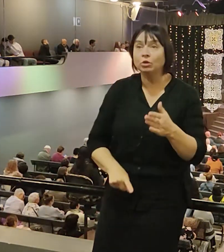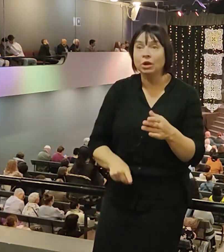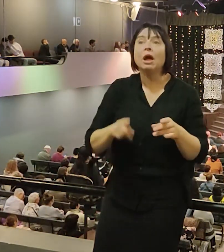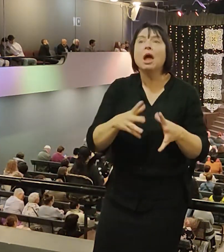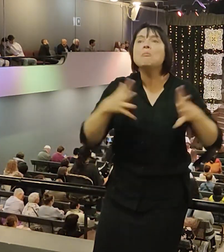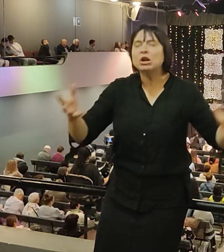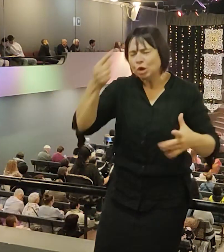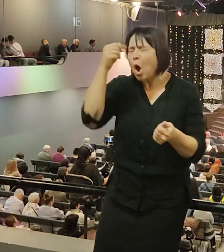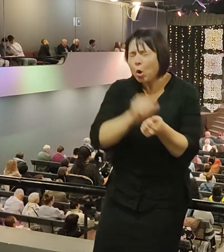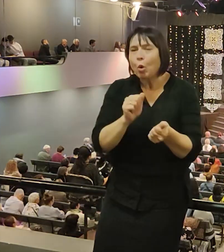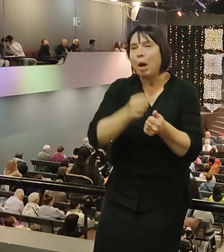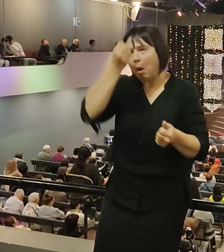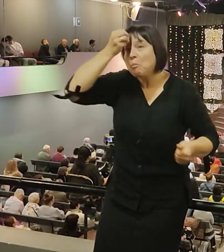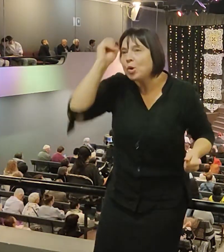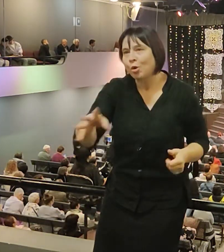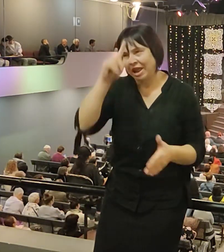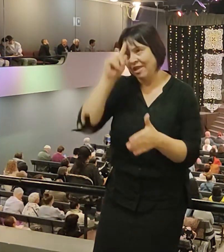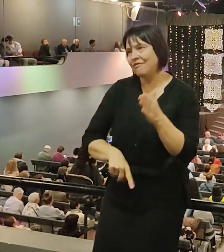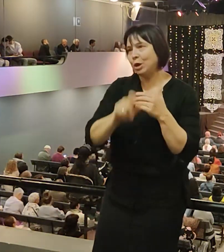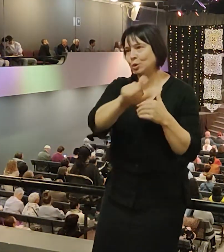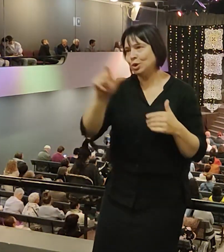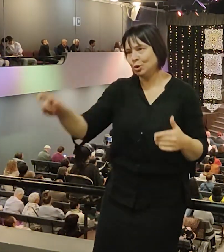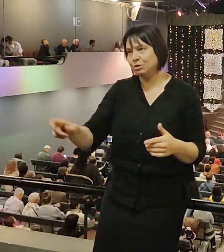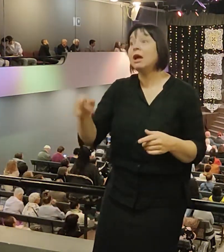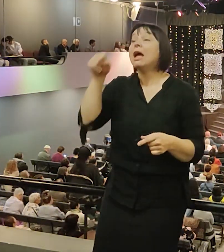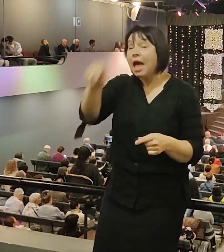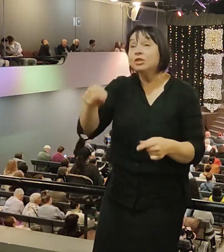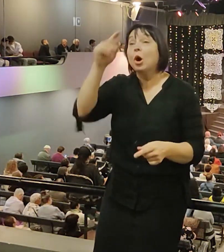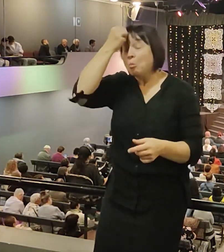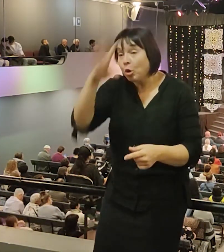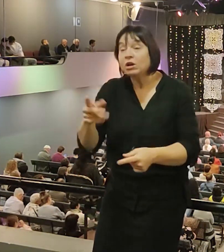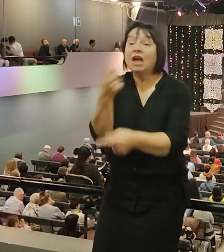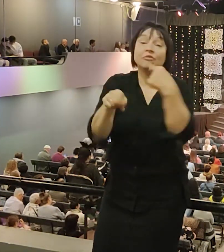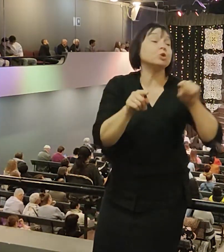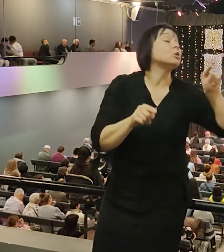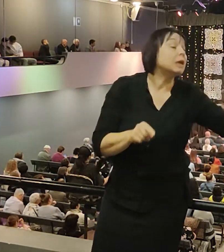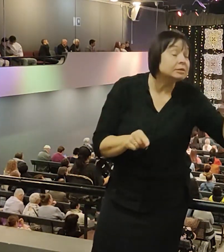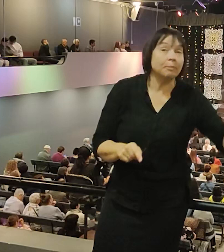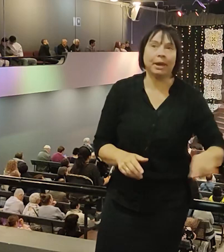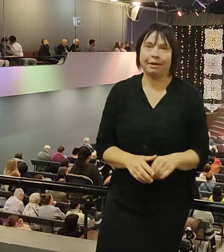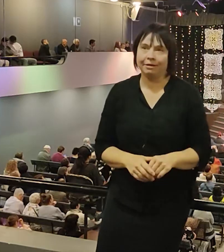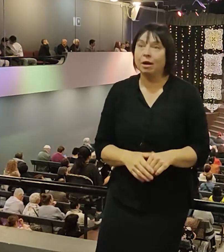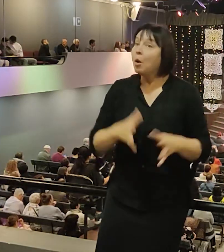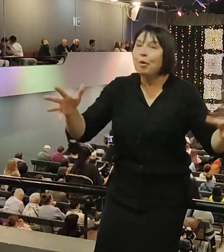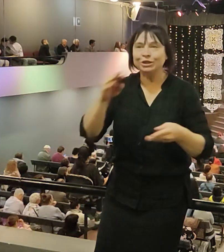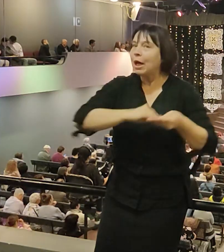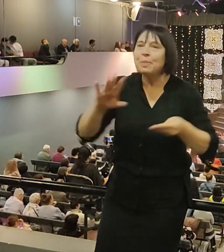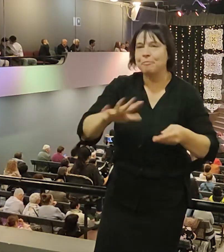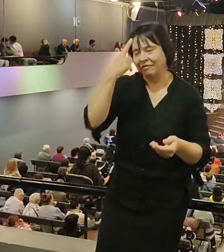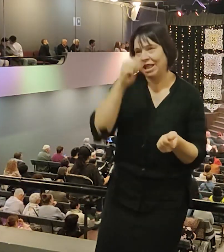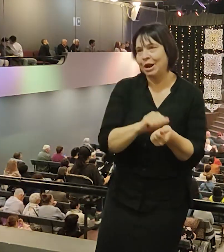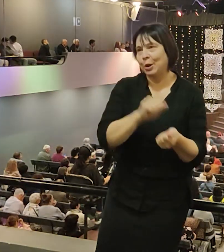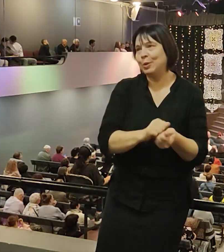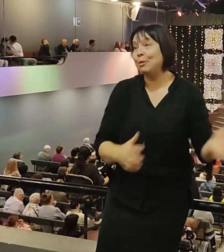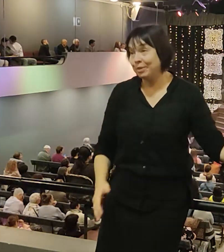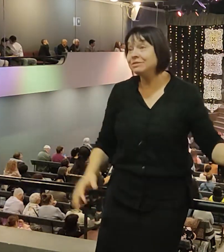Я люблю вас. Потому что вы нужны Богу. Сейчас больше еще расскажу. Нужны Богу.